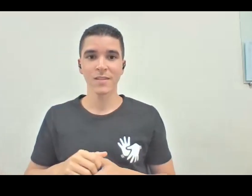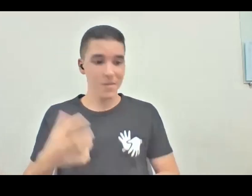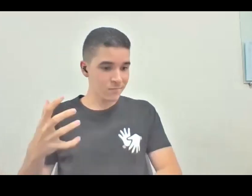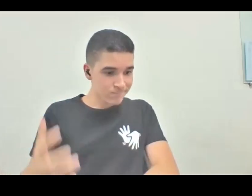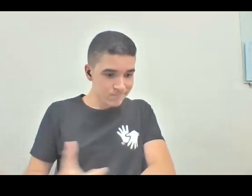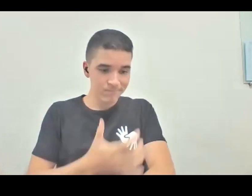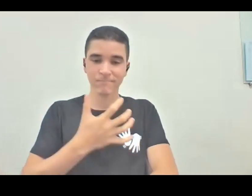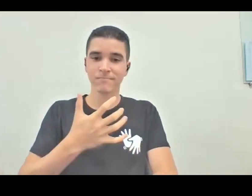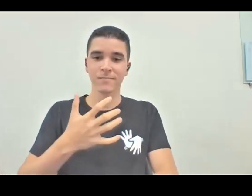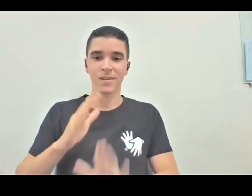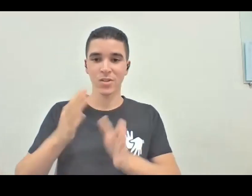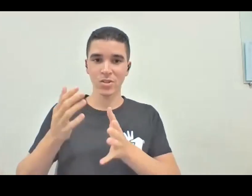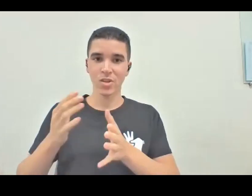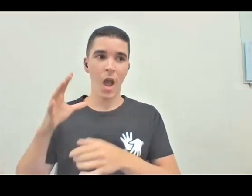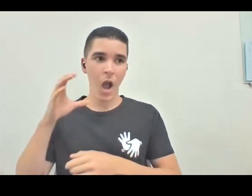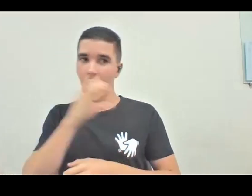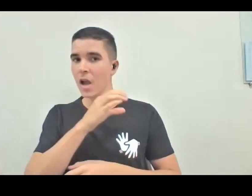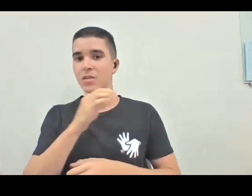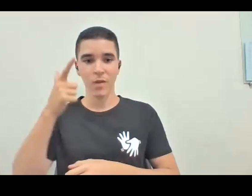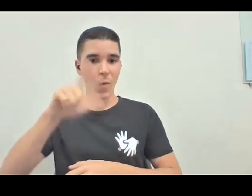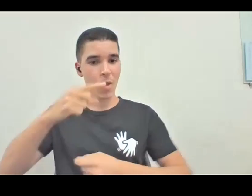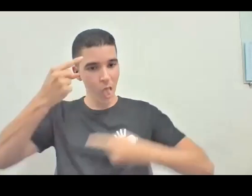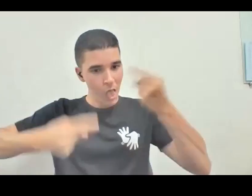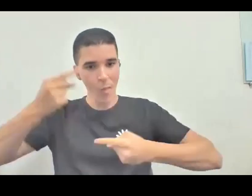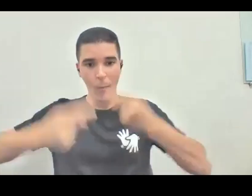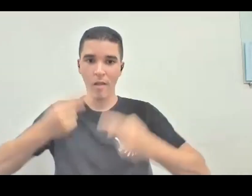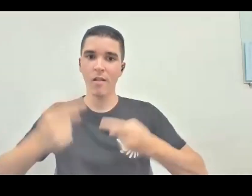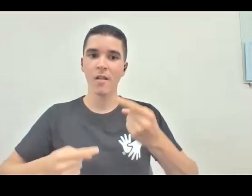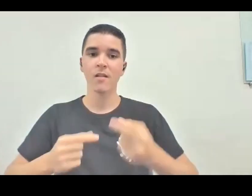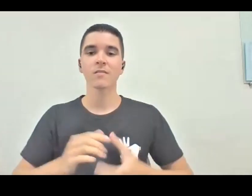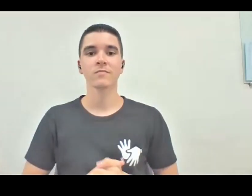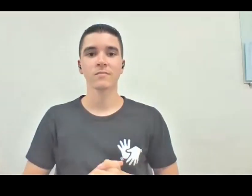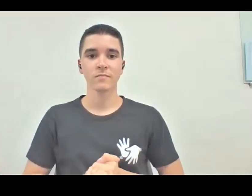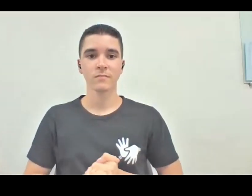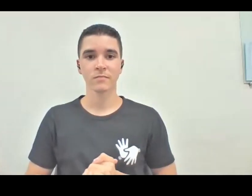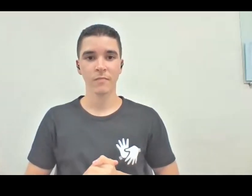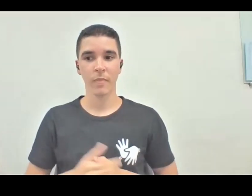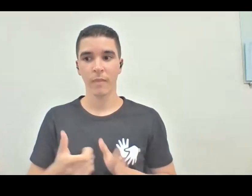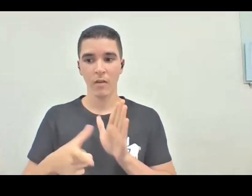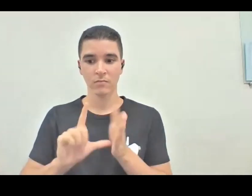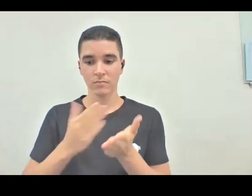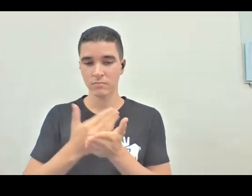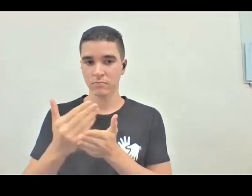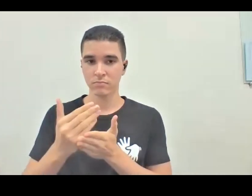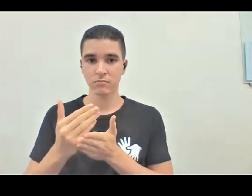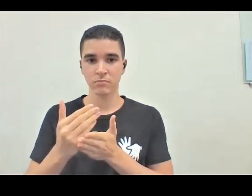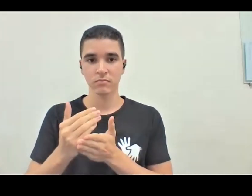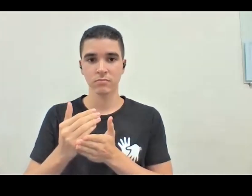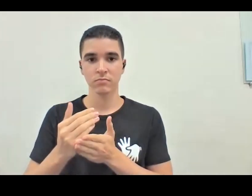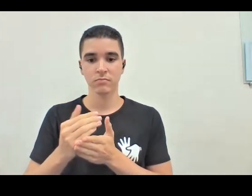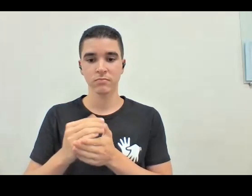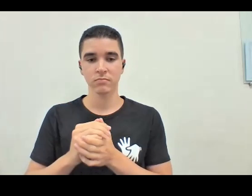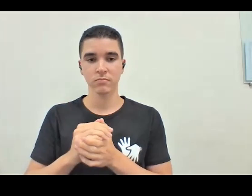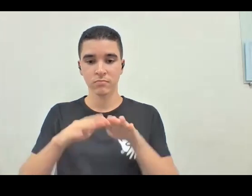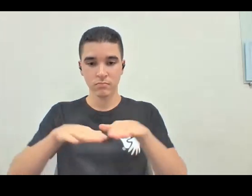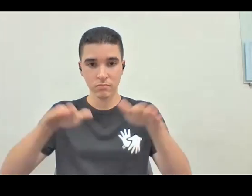as questões, né, enfim, a gente debater com o público, um pouco antes de começar, né, essa sessão, a gente já